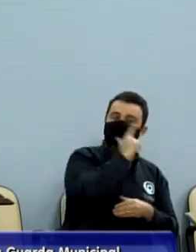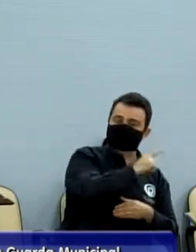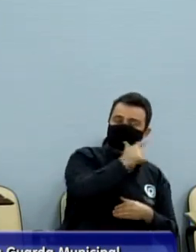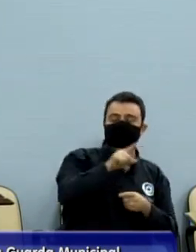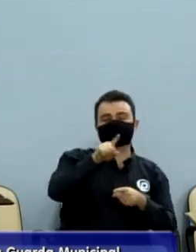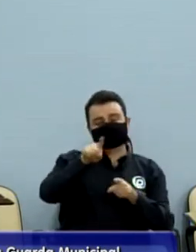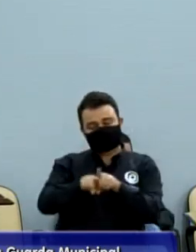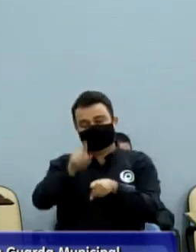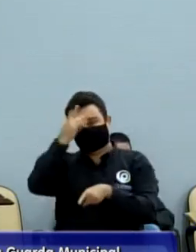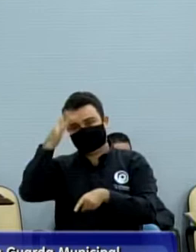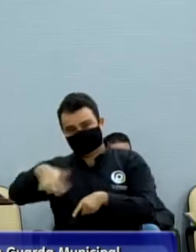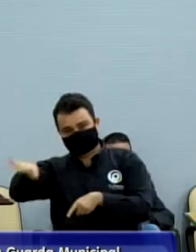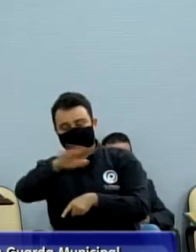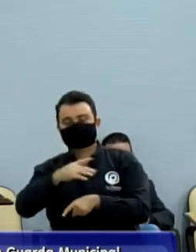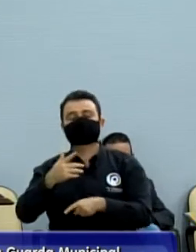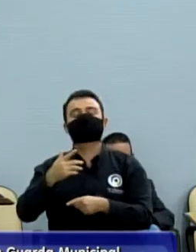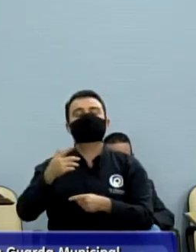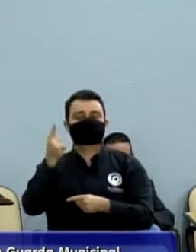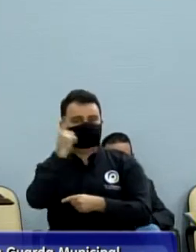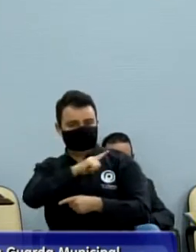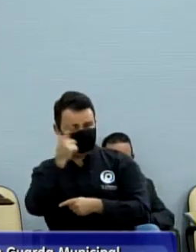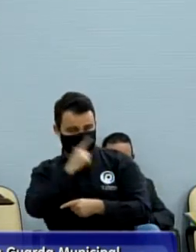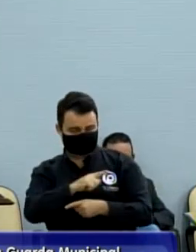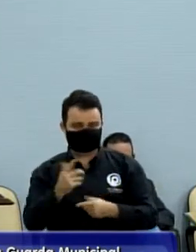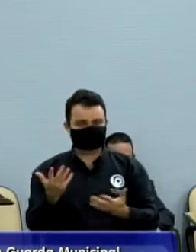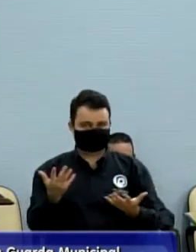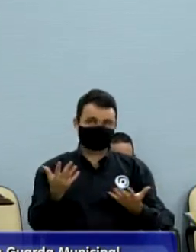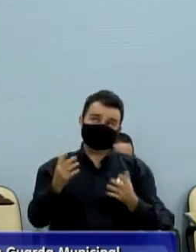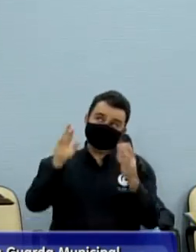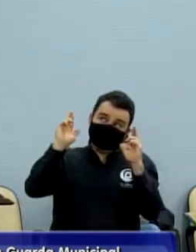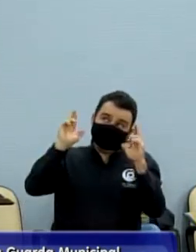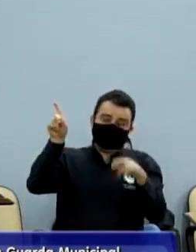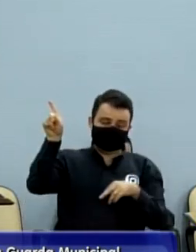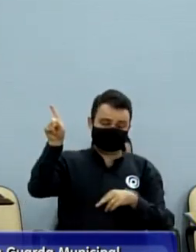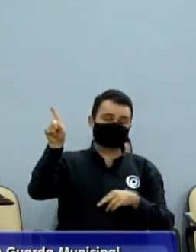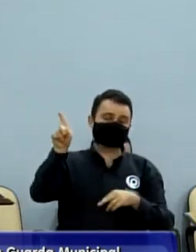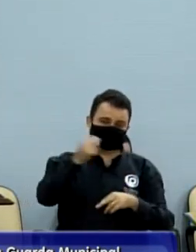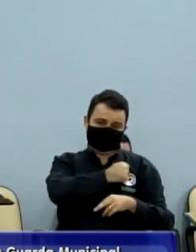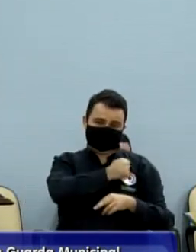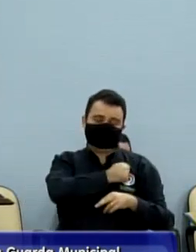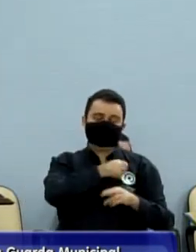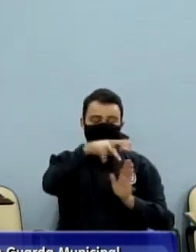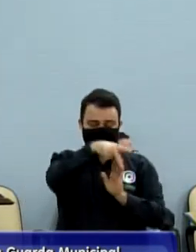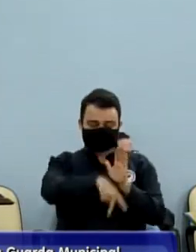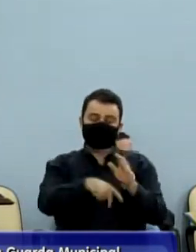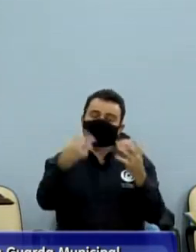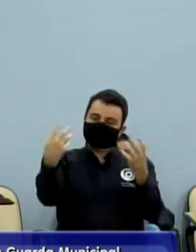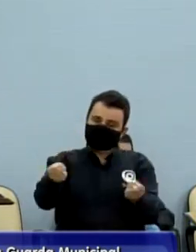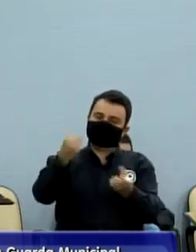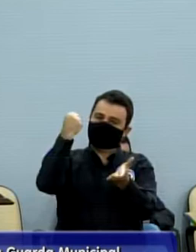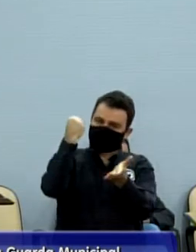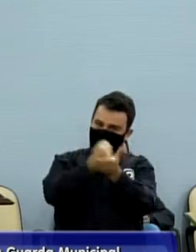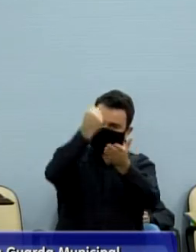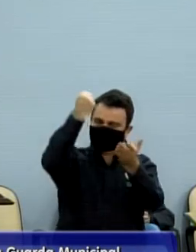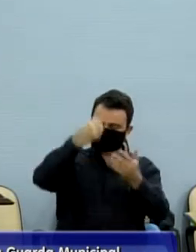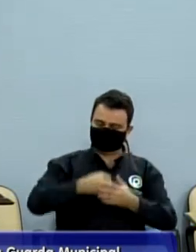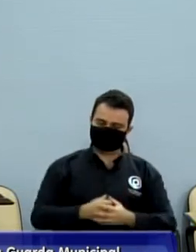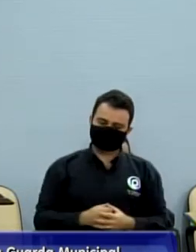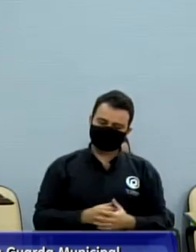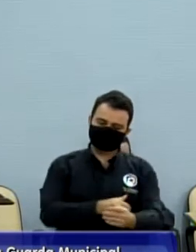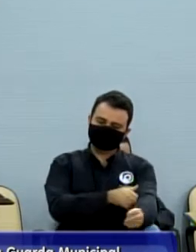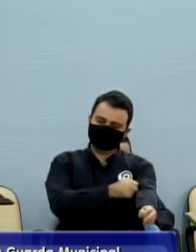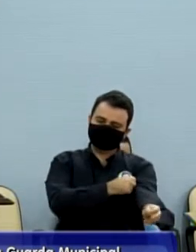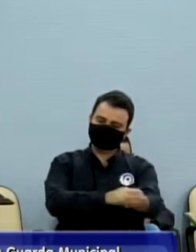espero que a gente possa aprovar esse projeto e o prefeito possa sancioná-lo. Para encerrar, senhor presidente, na última semana nós